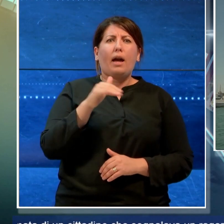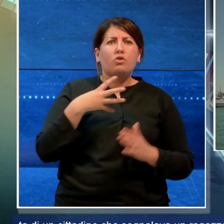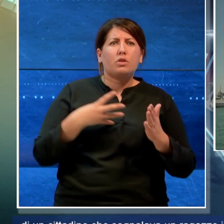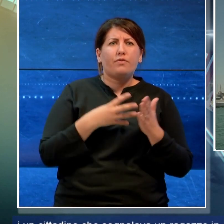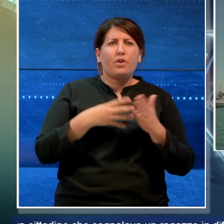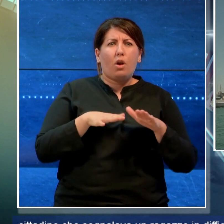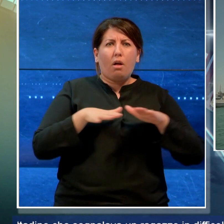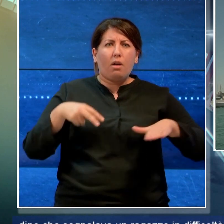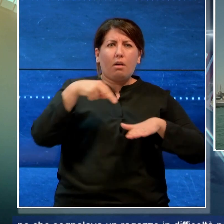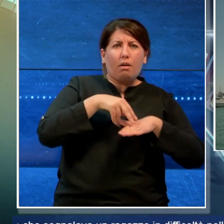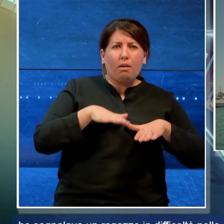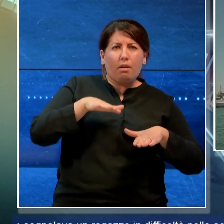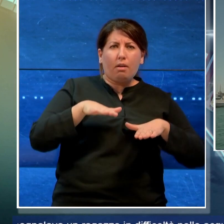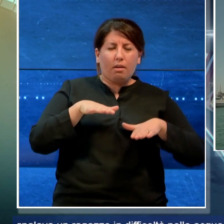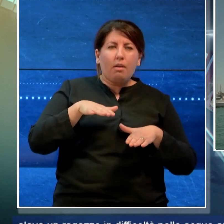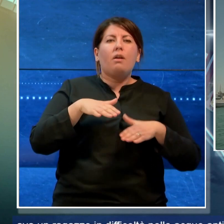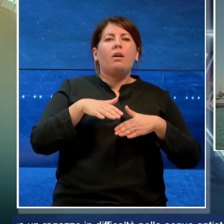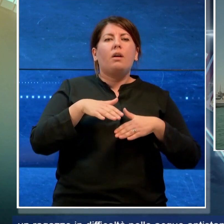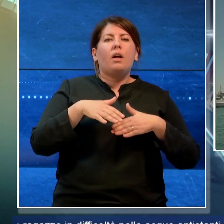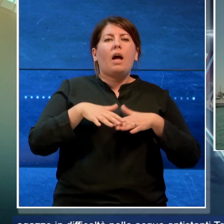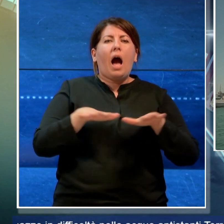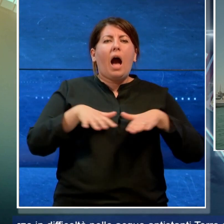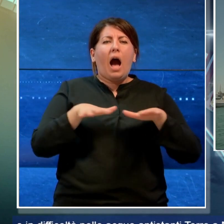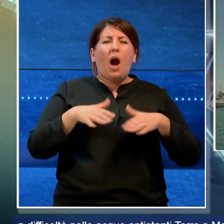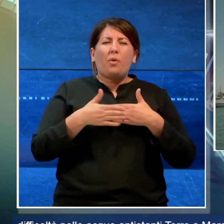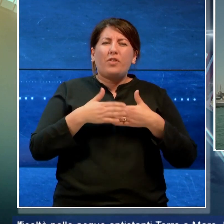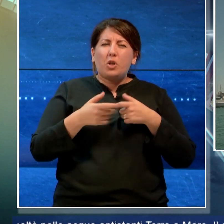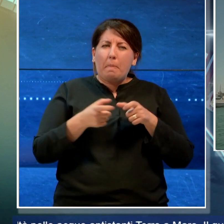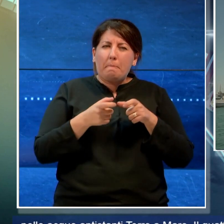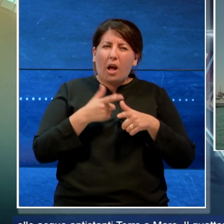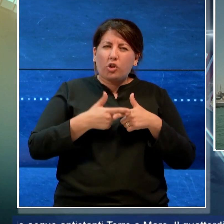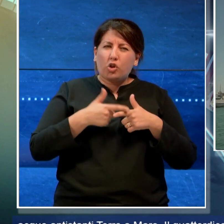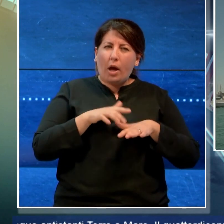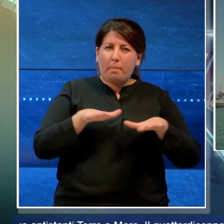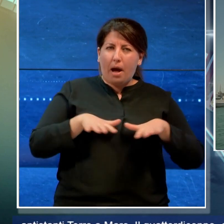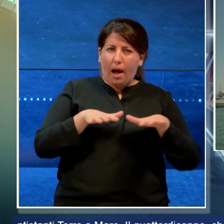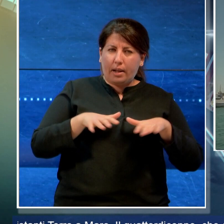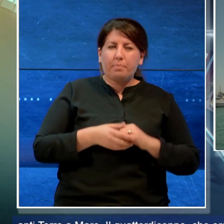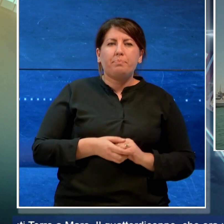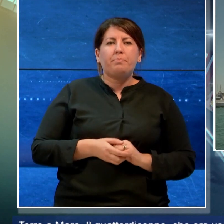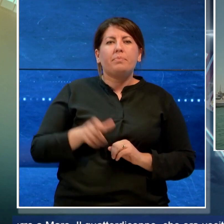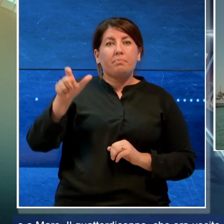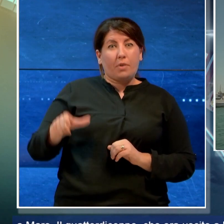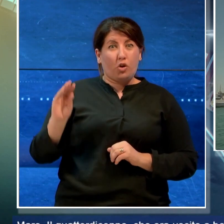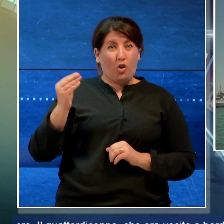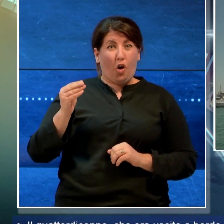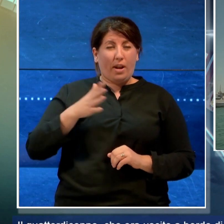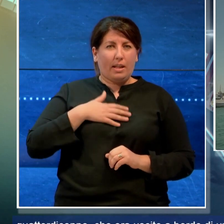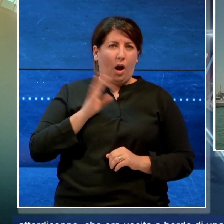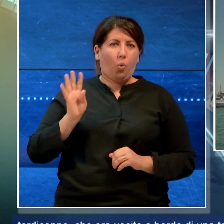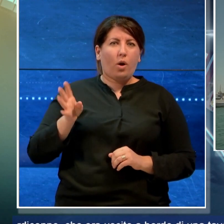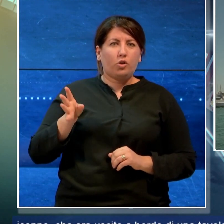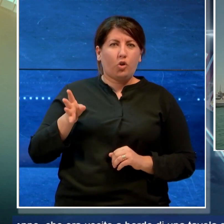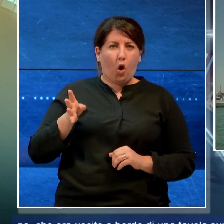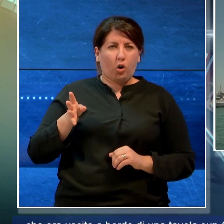difficoltà nelle acque antistanti Torre a Mare. Il 14enne che era uscito a